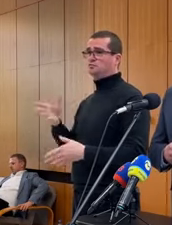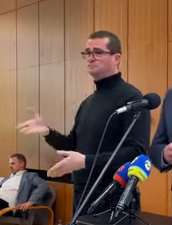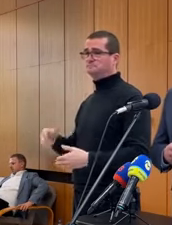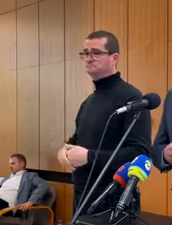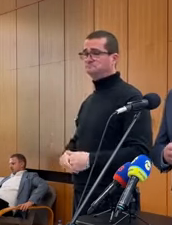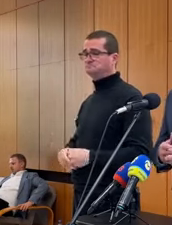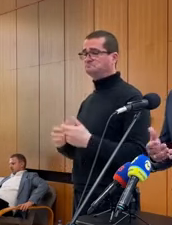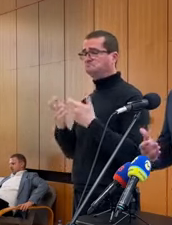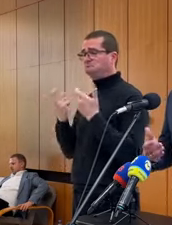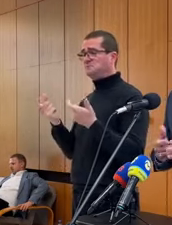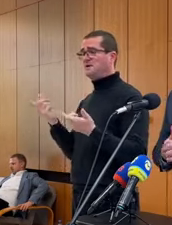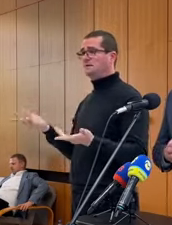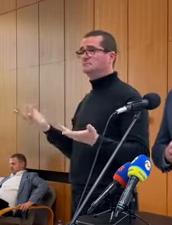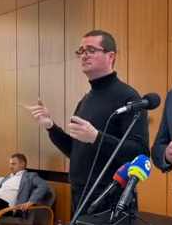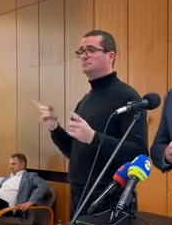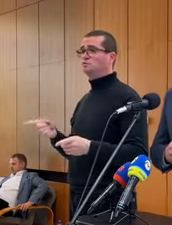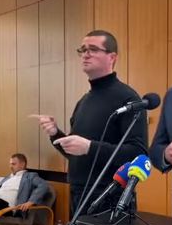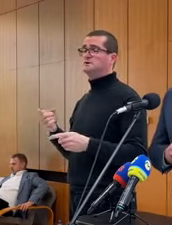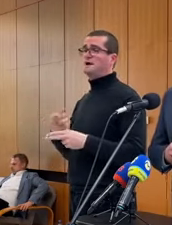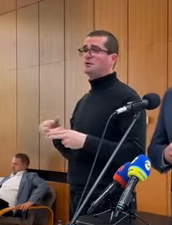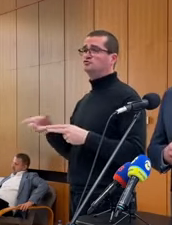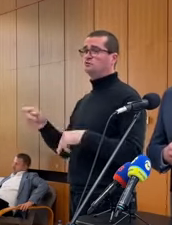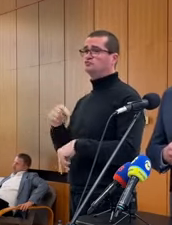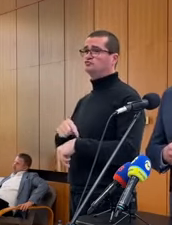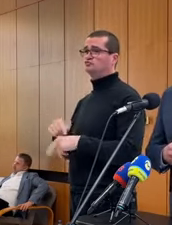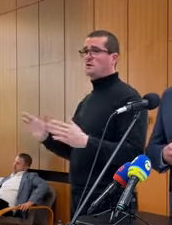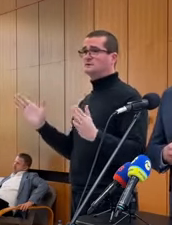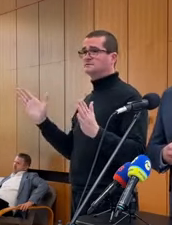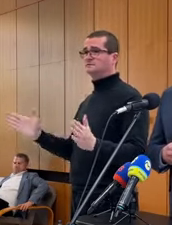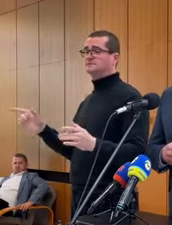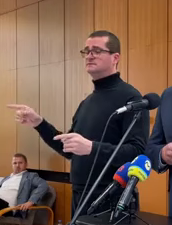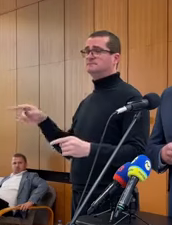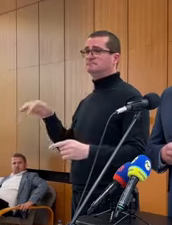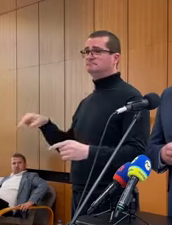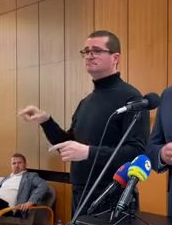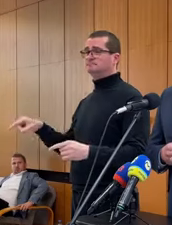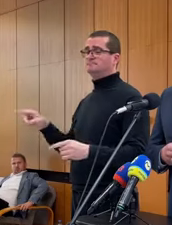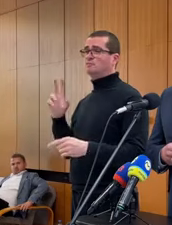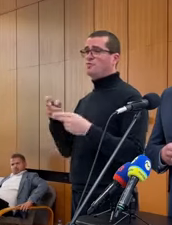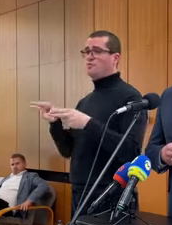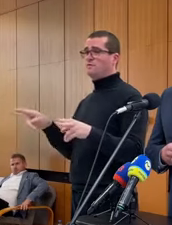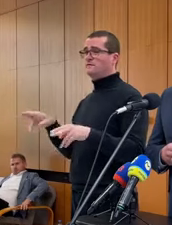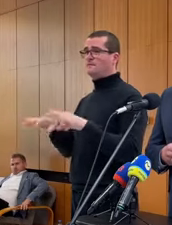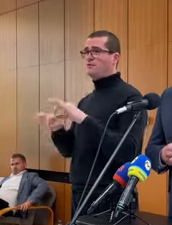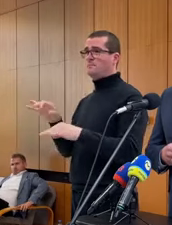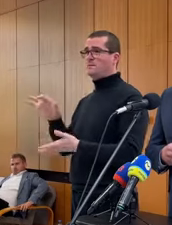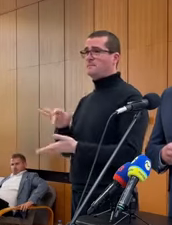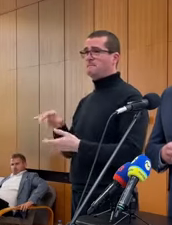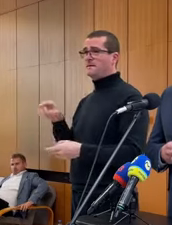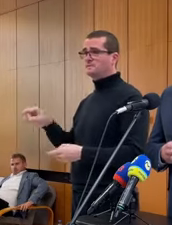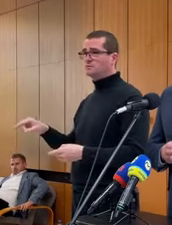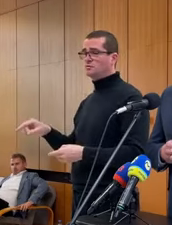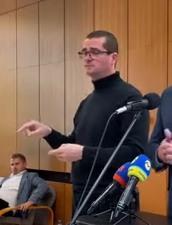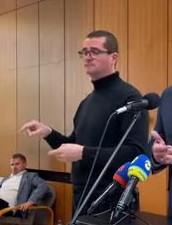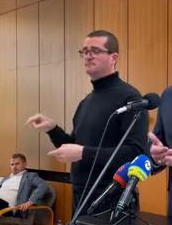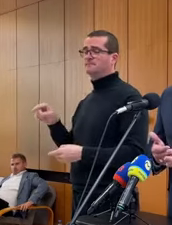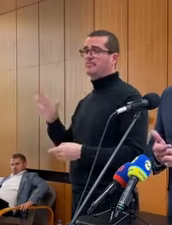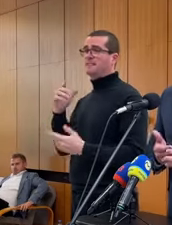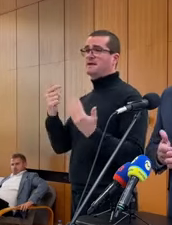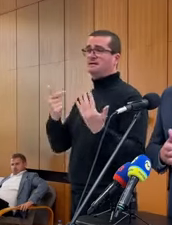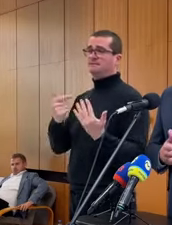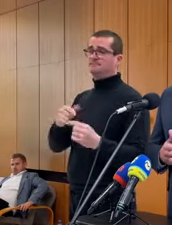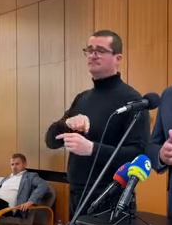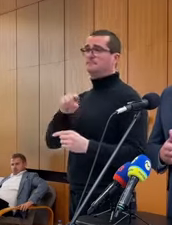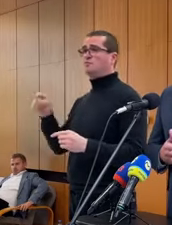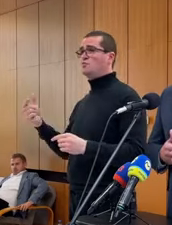No samozrejme, tak musia využiť len tie časy, ktoré budú otvorené volebné miestnosti. A to bude od